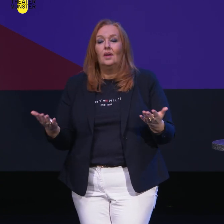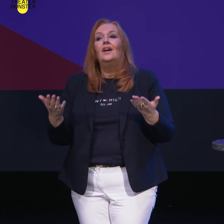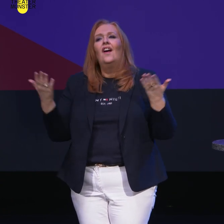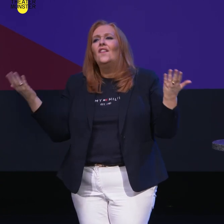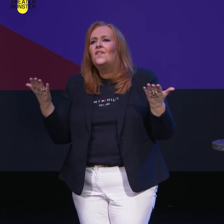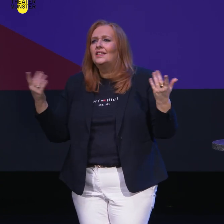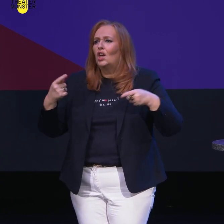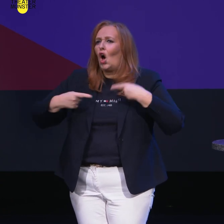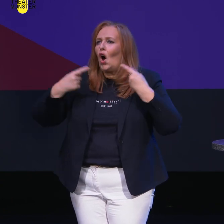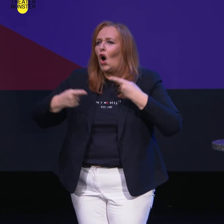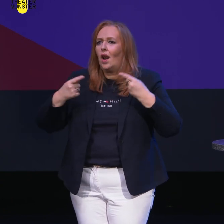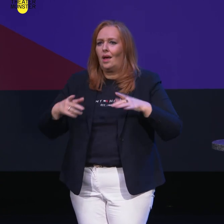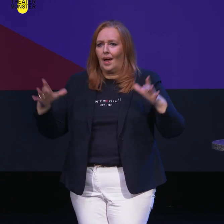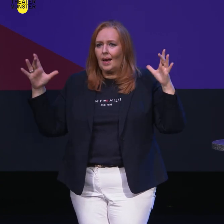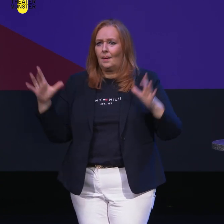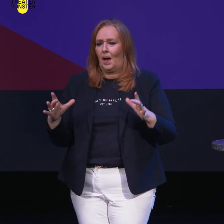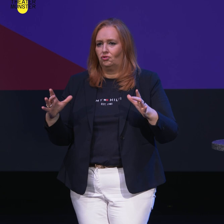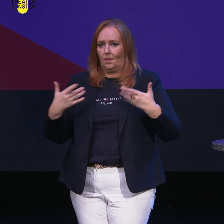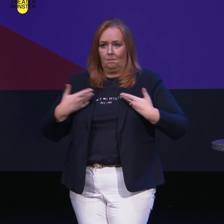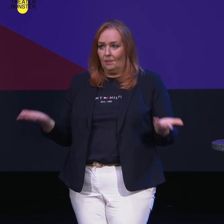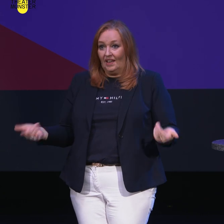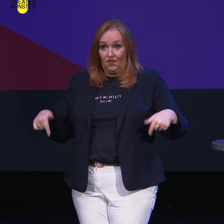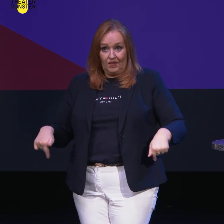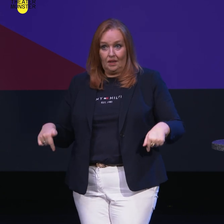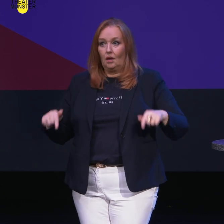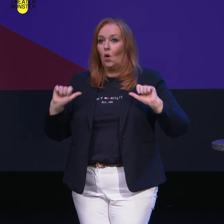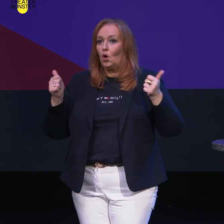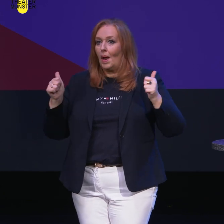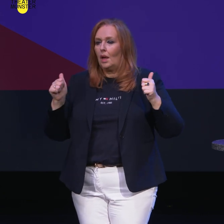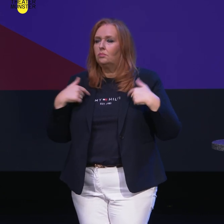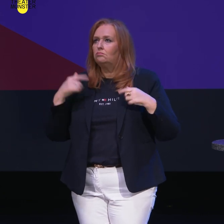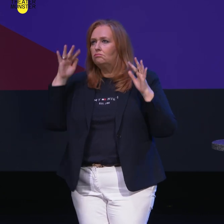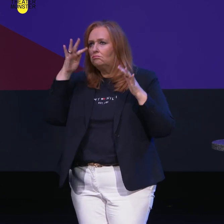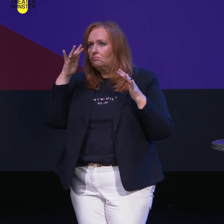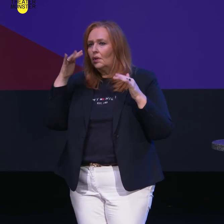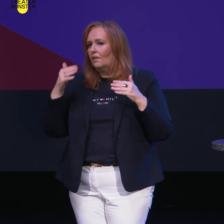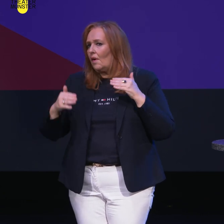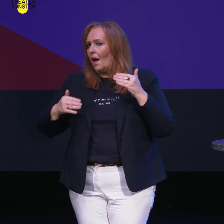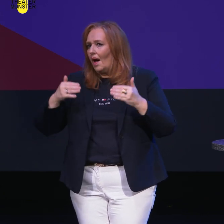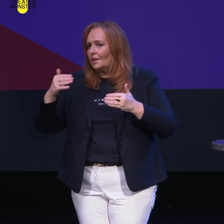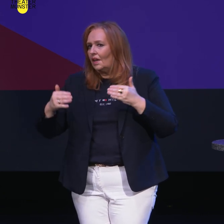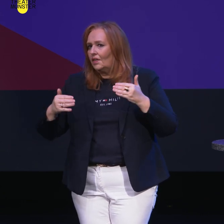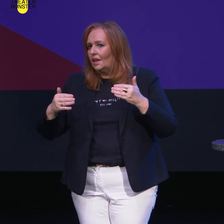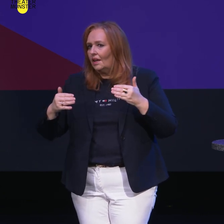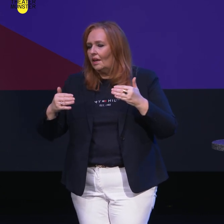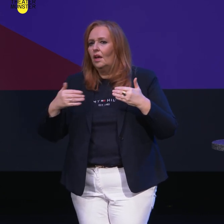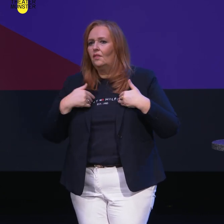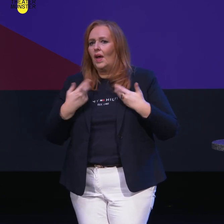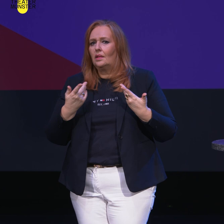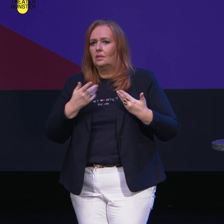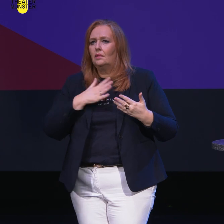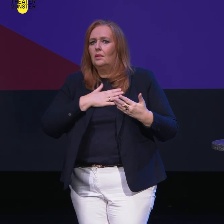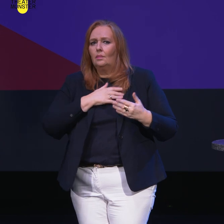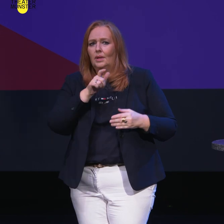was für eine Rolle spielt die Gemeinschaft, wenn wir uns als Überlebenden fragen, wie wir weitergehen, nach einer sehr geliebten Person stirbt.